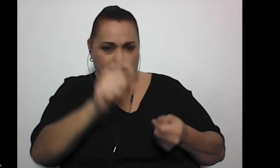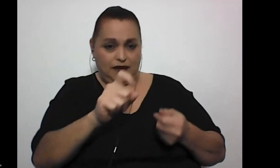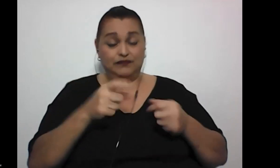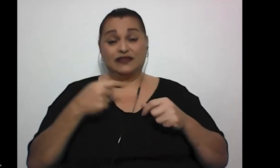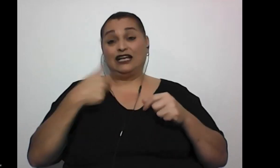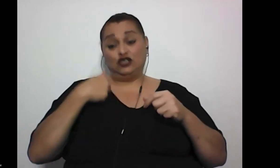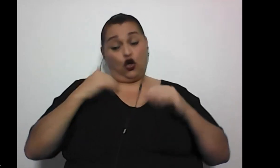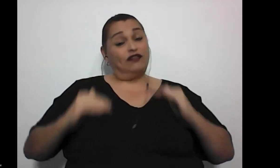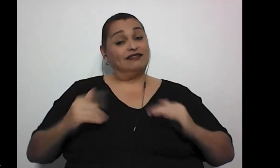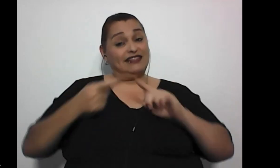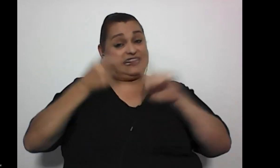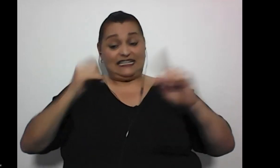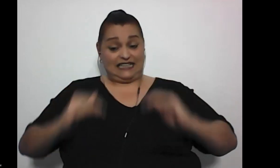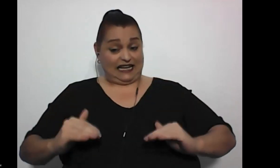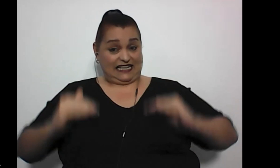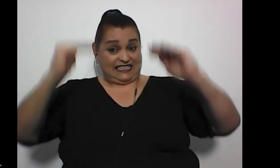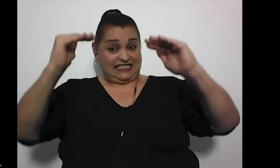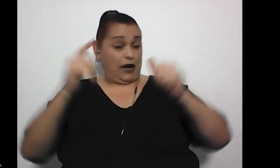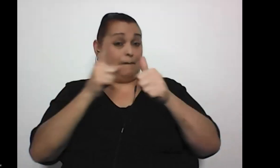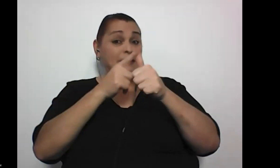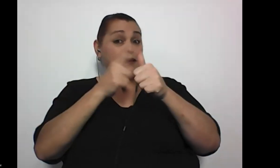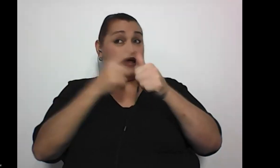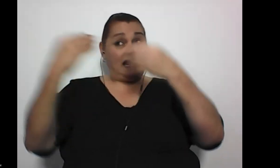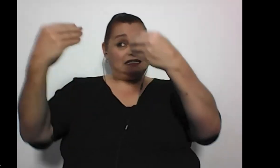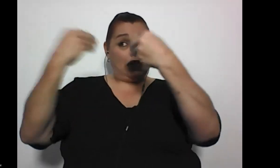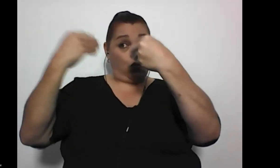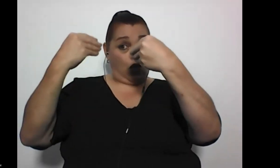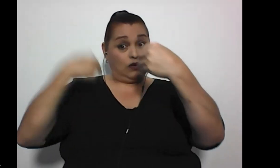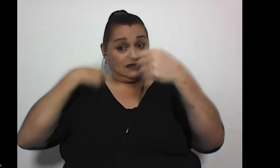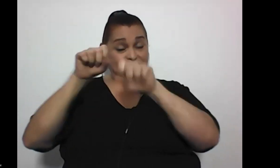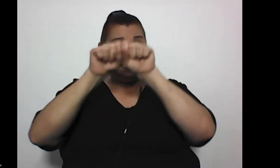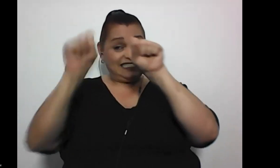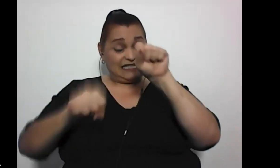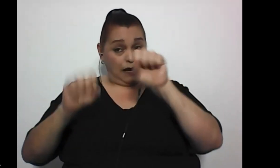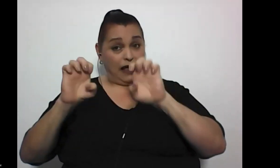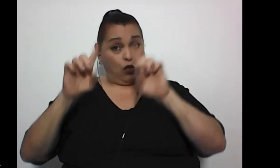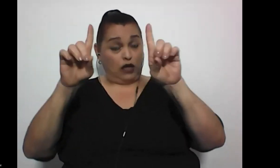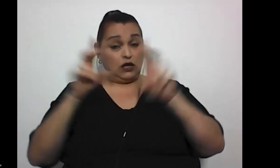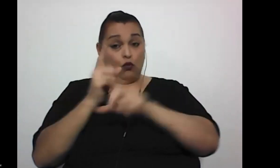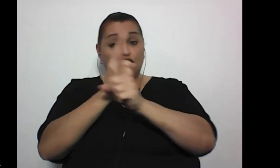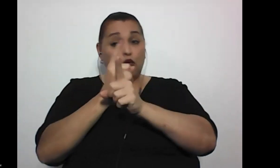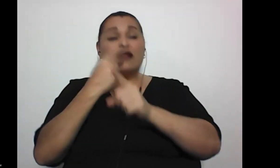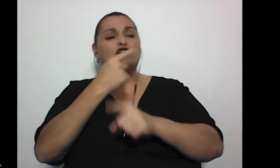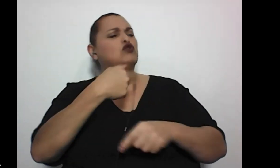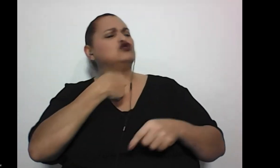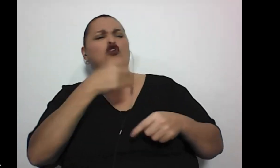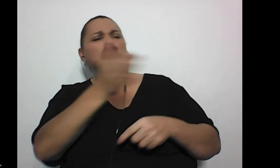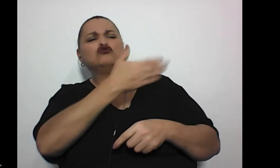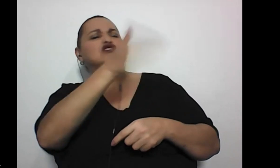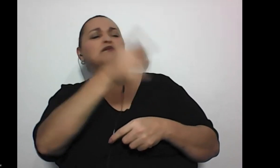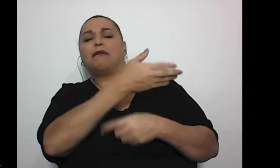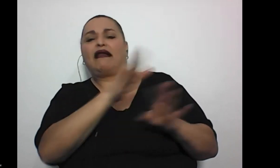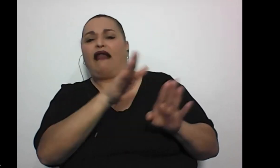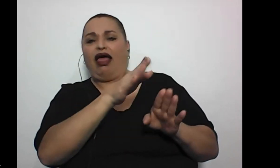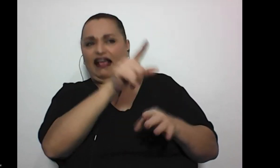de donde quiera niña, por ejemplo, una de las primeras educadoras que tuvo en el sistema educativo regular le dijo a mi mamá que yo no servía para nada, ¿verdad?